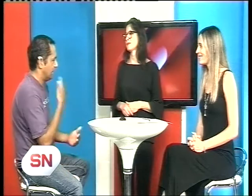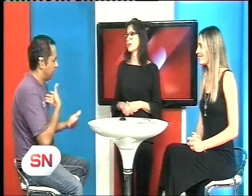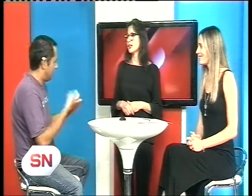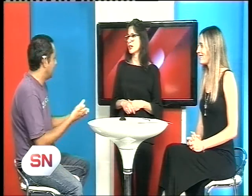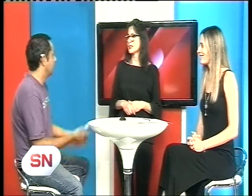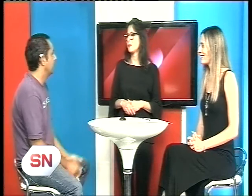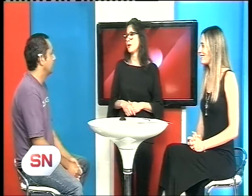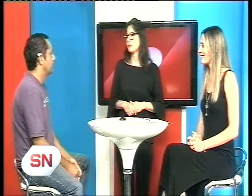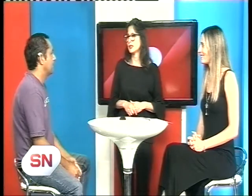Gracias por invitarme.